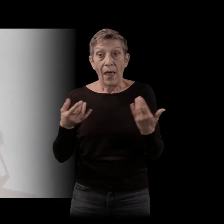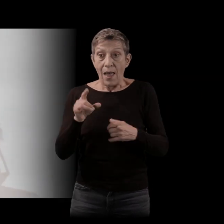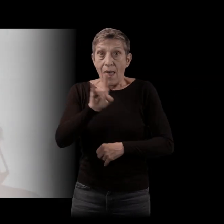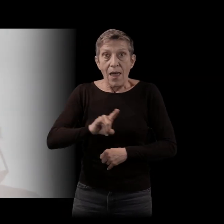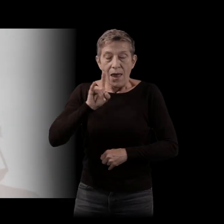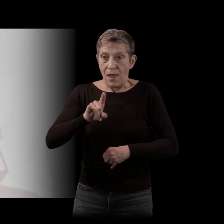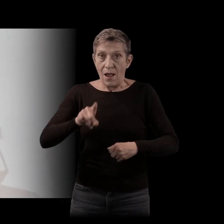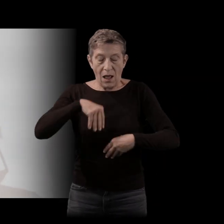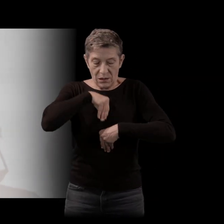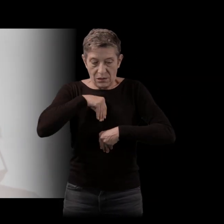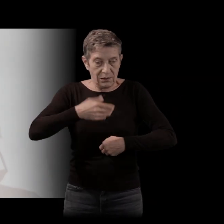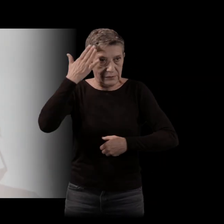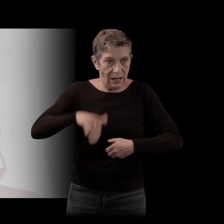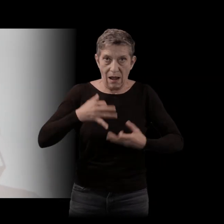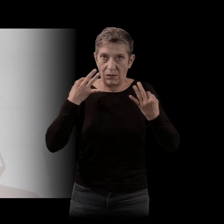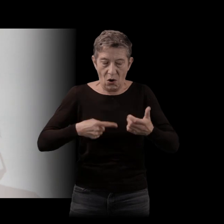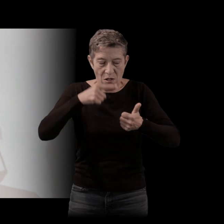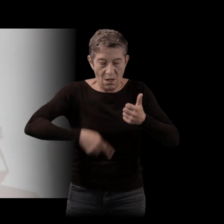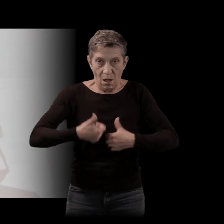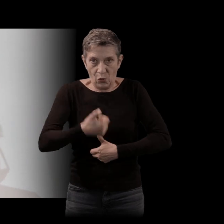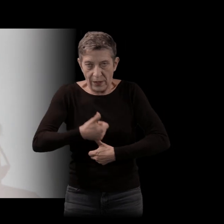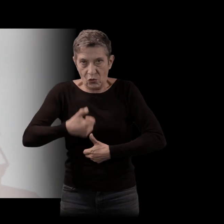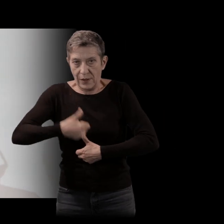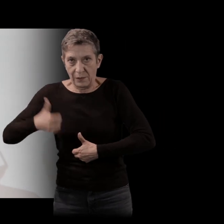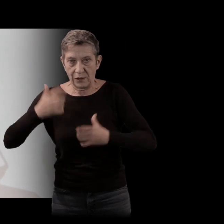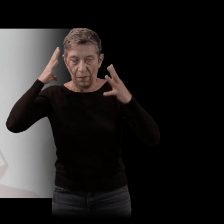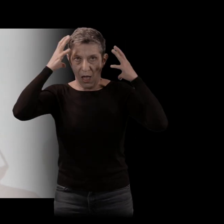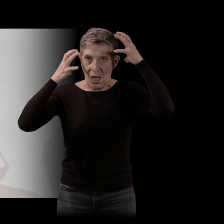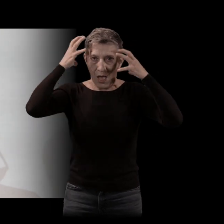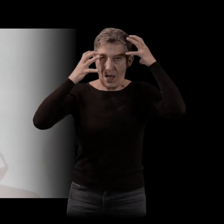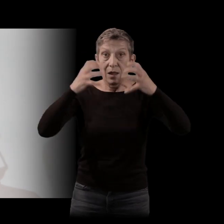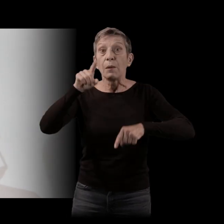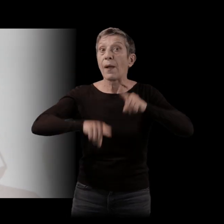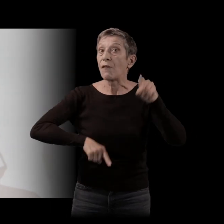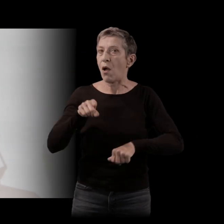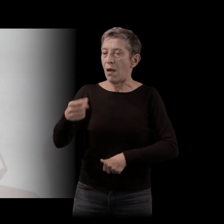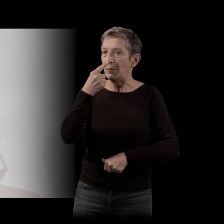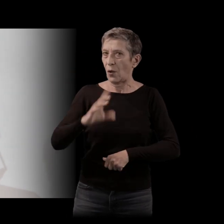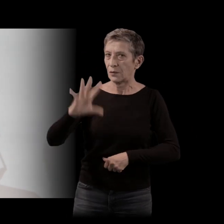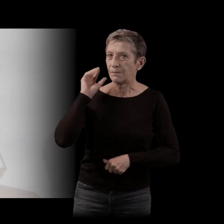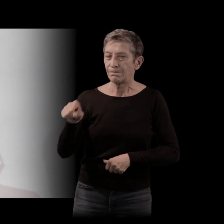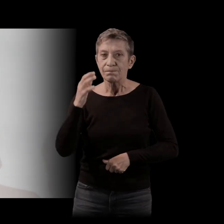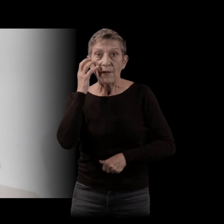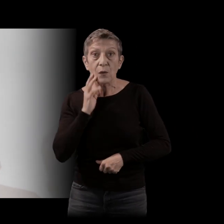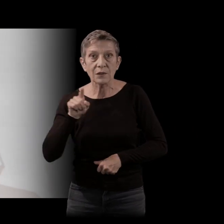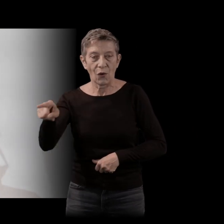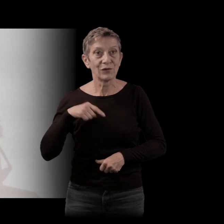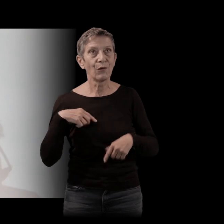de ces bouts de quotidien qui composaient le casse-tête de sa vie. Par moments, elle repensait à son adolescence, les flemmes autorisées d'à quinze ans,